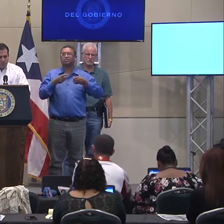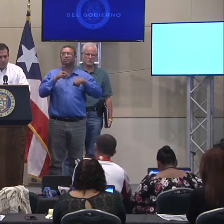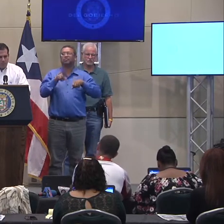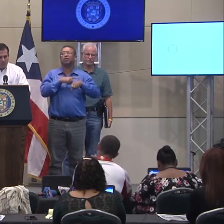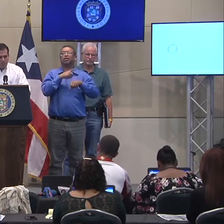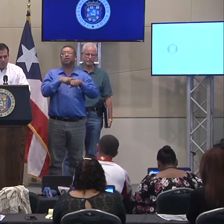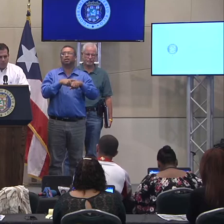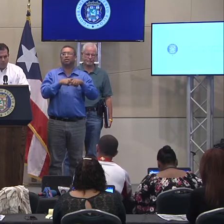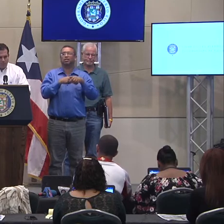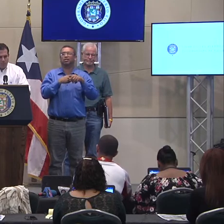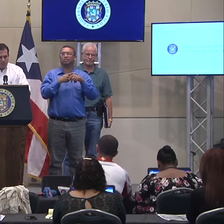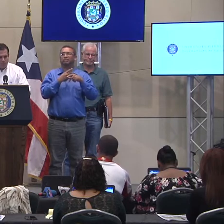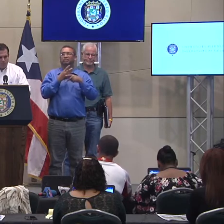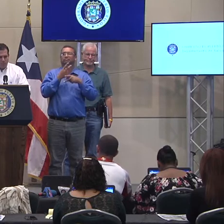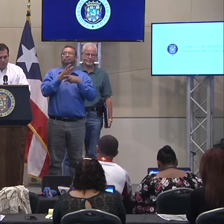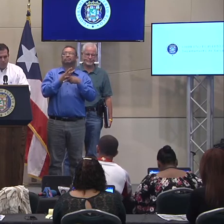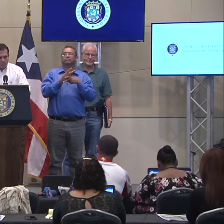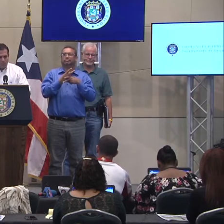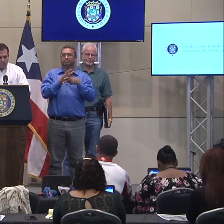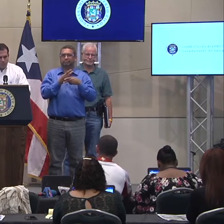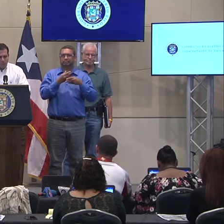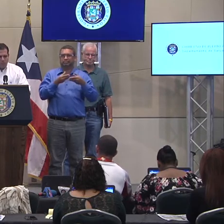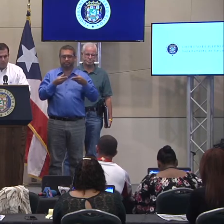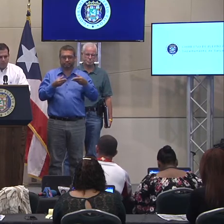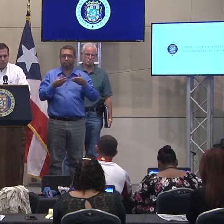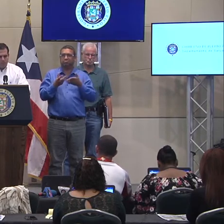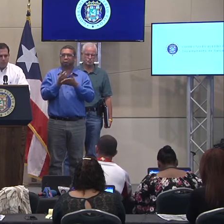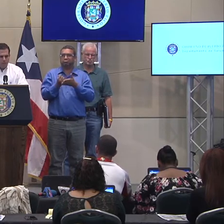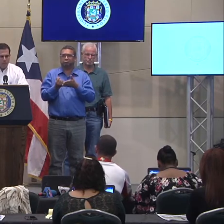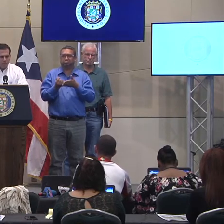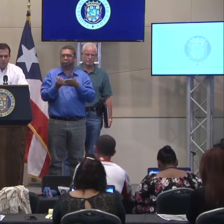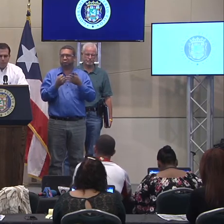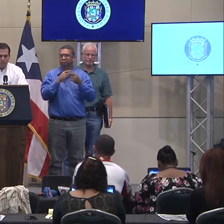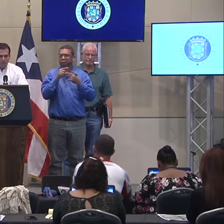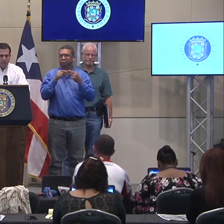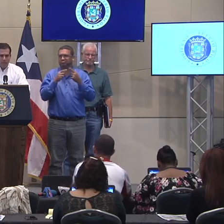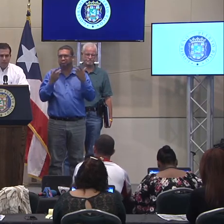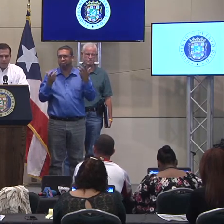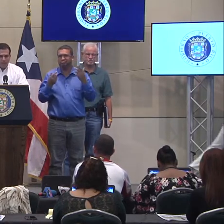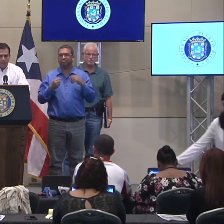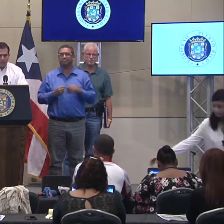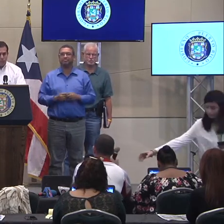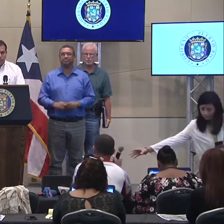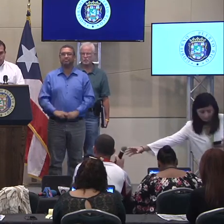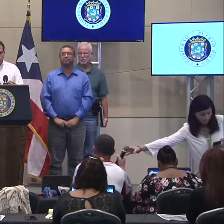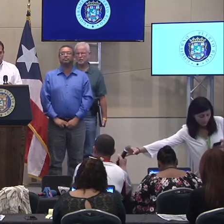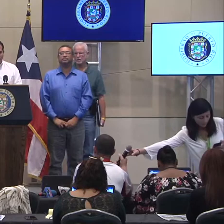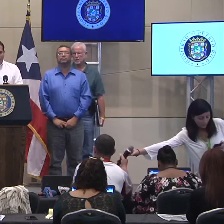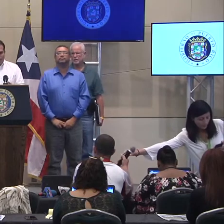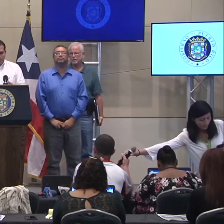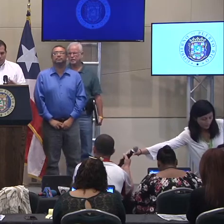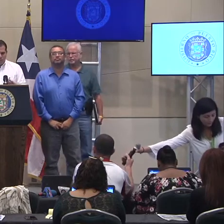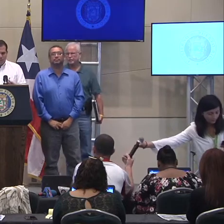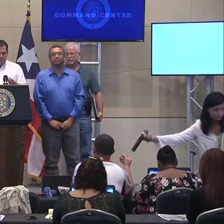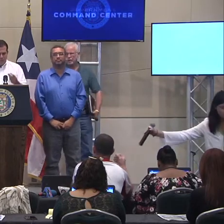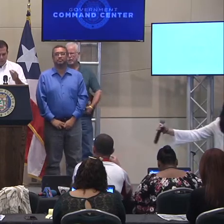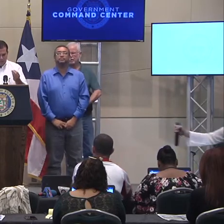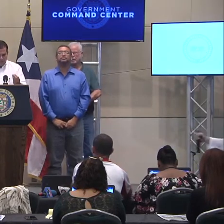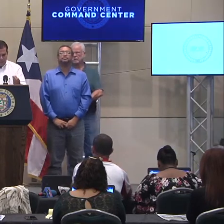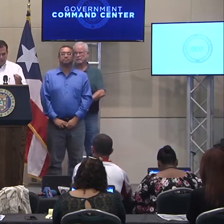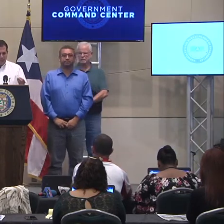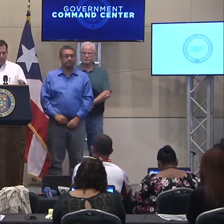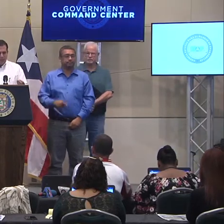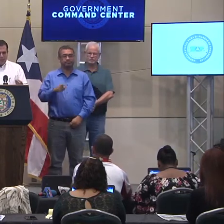con qué frecuencia le está llegando esa ración de comida? Bueno, pues, mire, eso es una pregunta